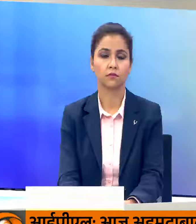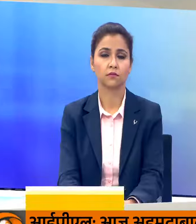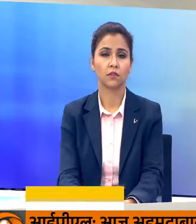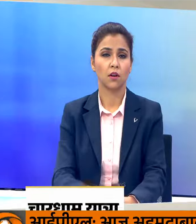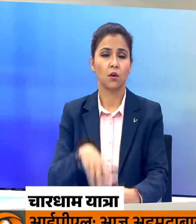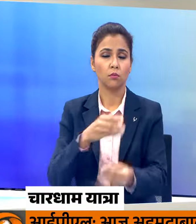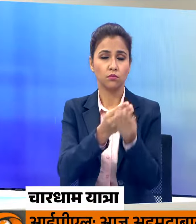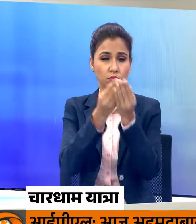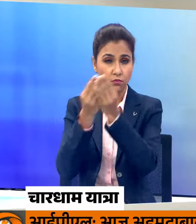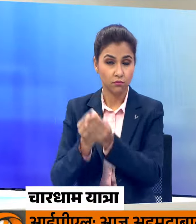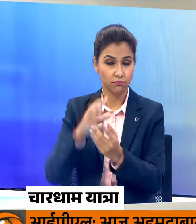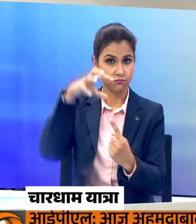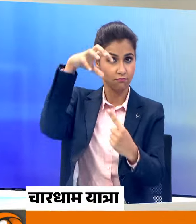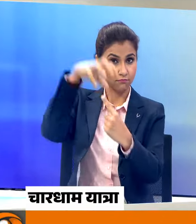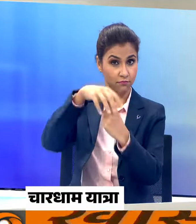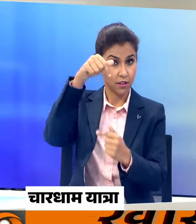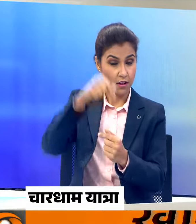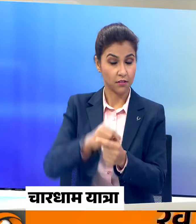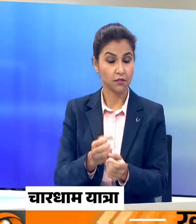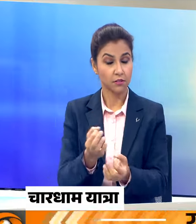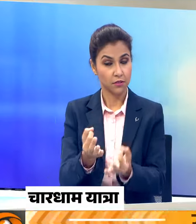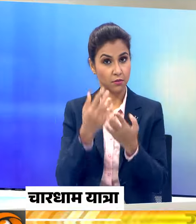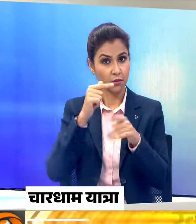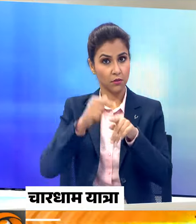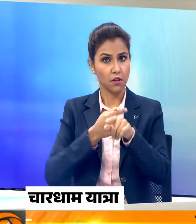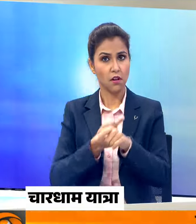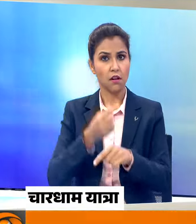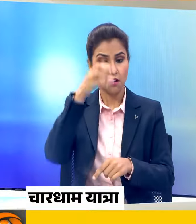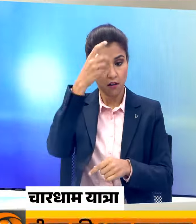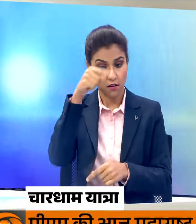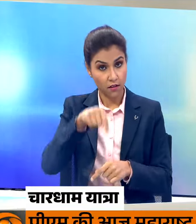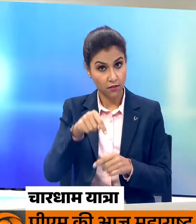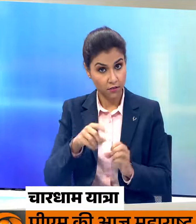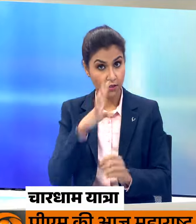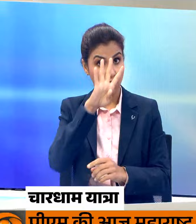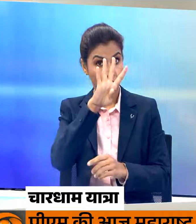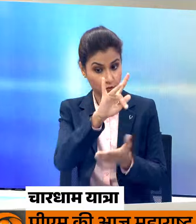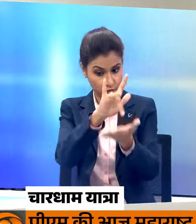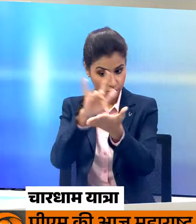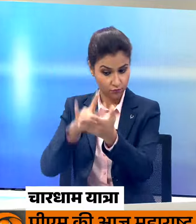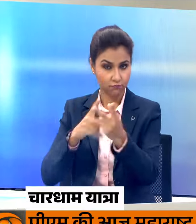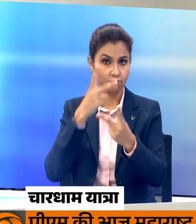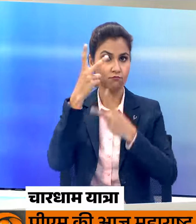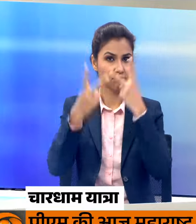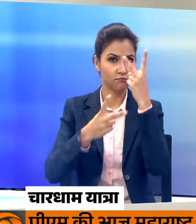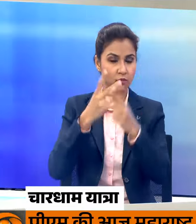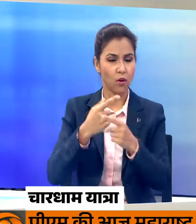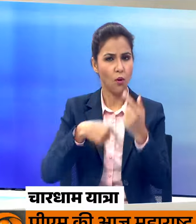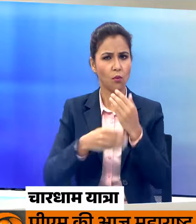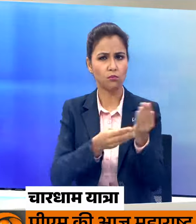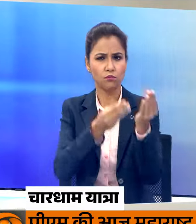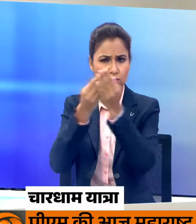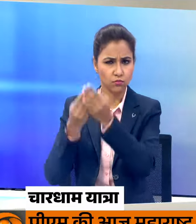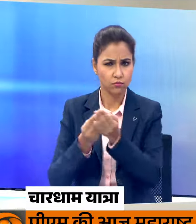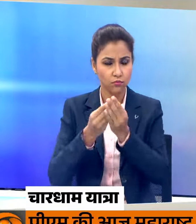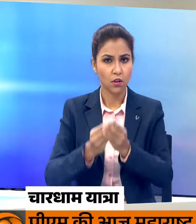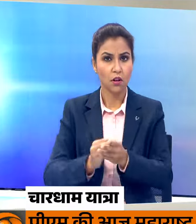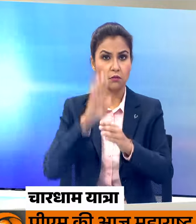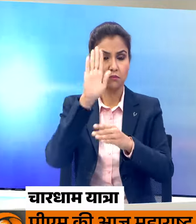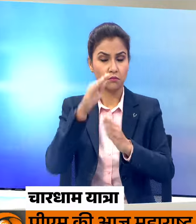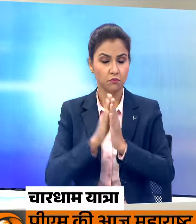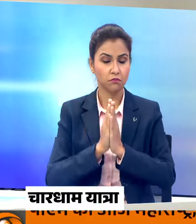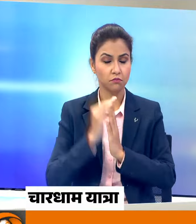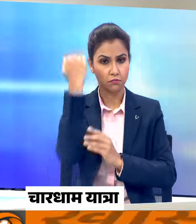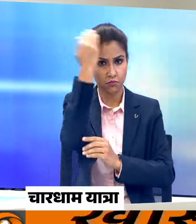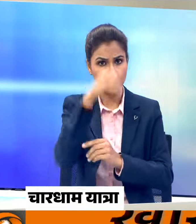अक्षेत रित्ये के शुब अवसर पर रात से चार धाम यात्रा की शुरुवात शुद्धालू के लिए खुलेंगे केदारनात